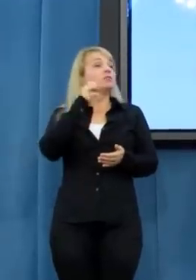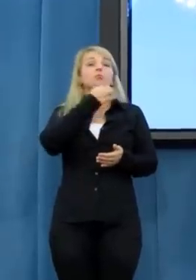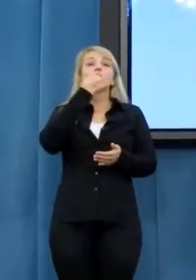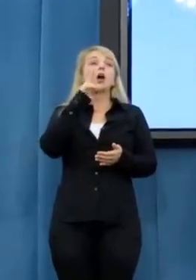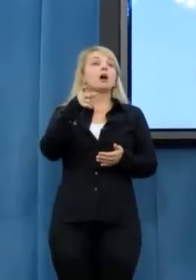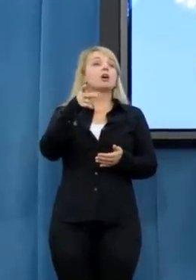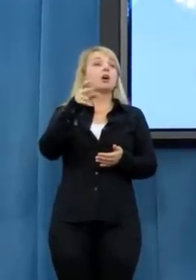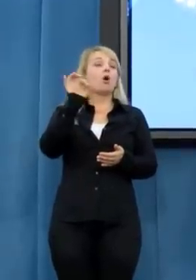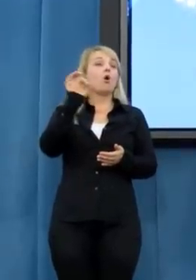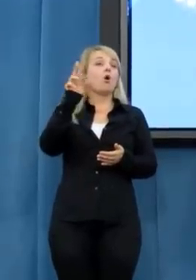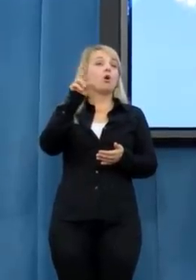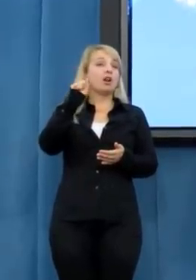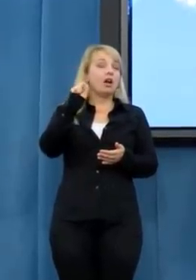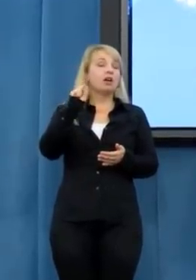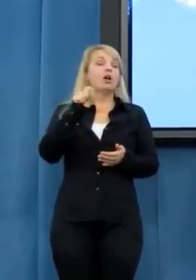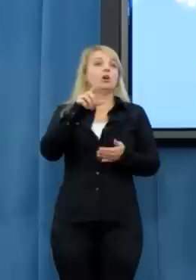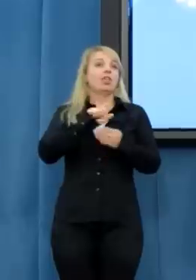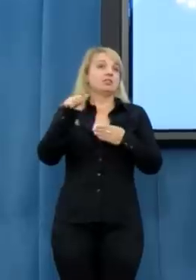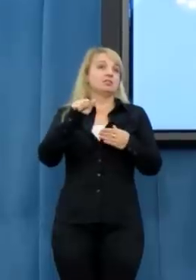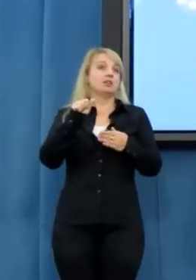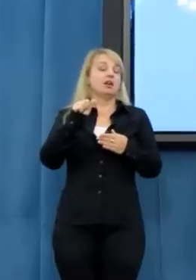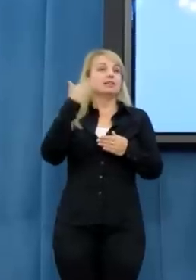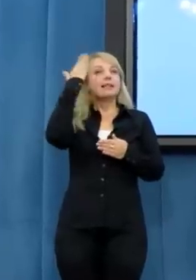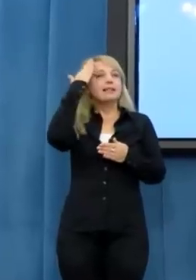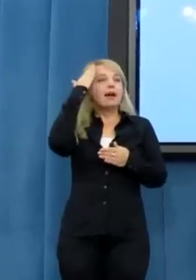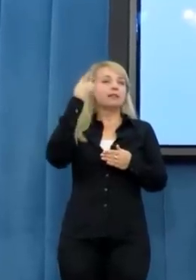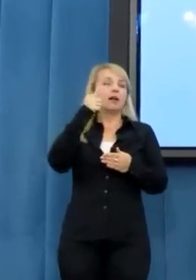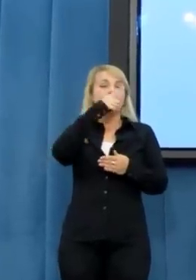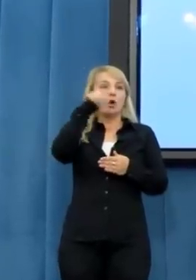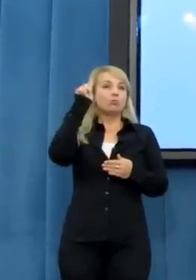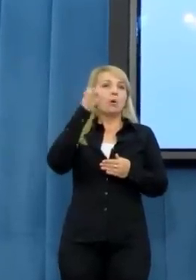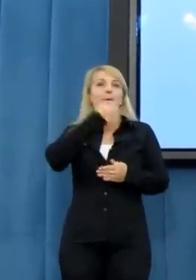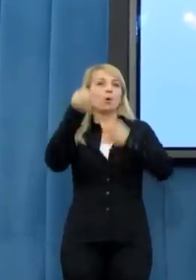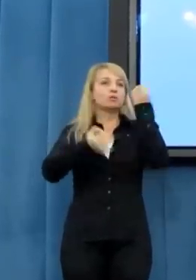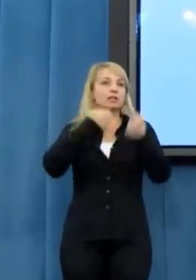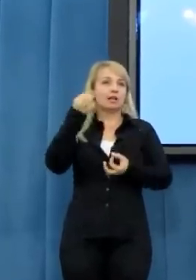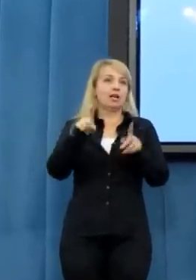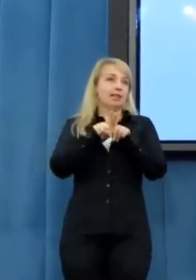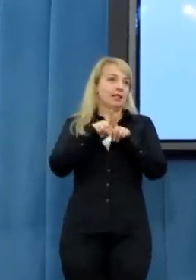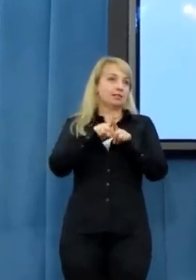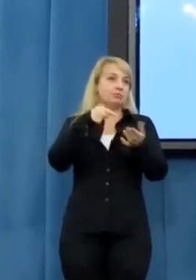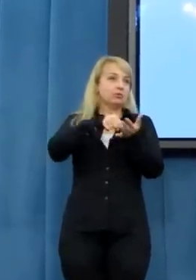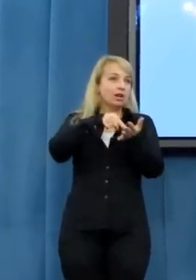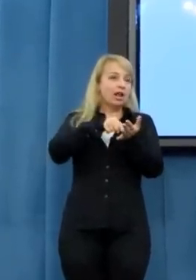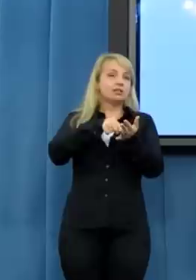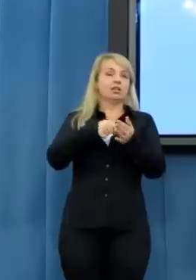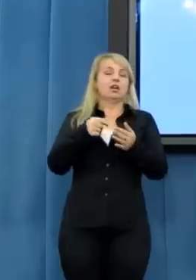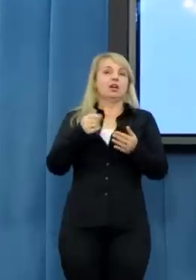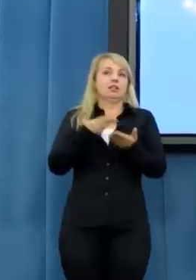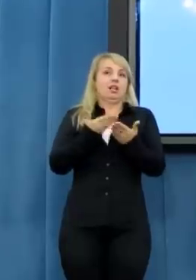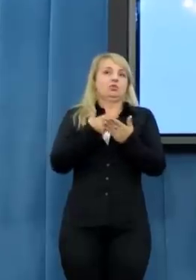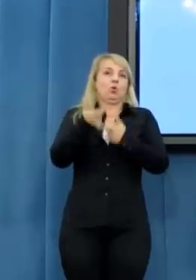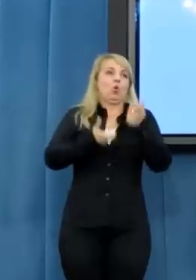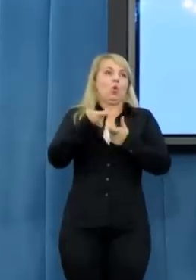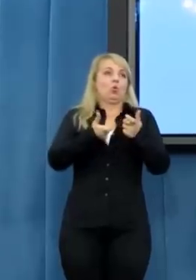jest jeszcze szczególną osobą, żeby wobec niej można było zastosować